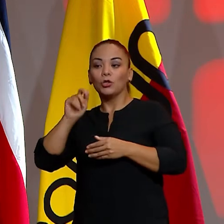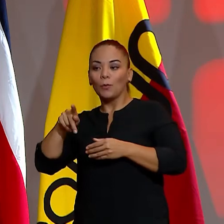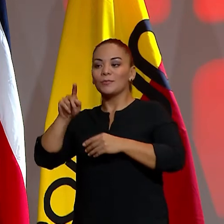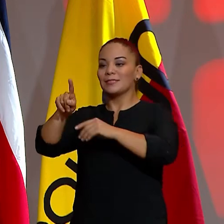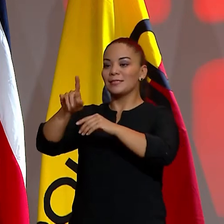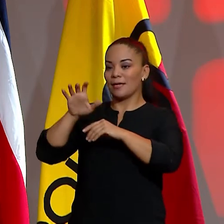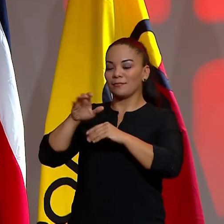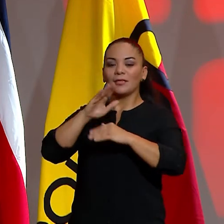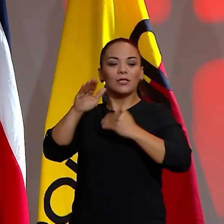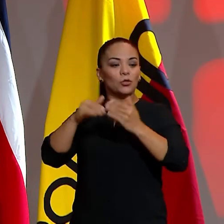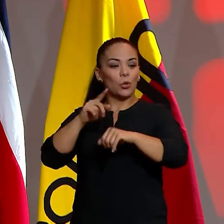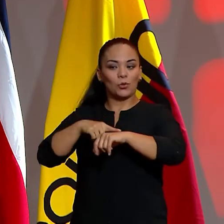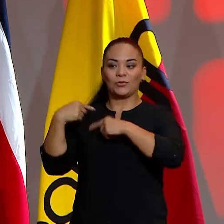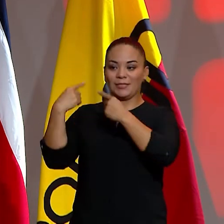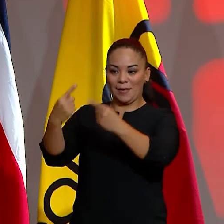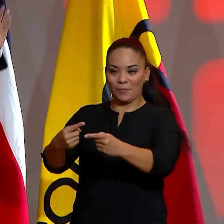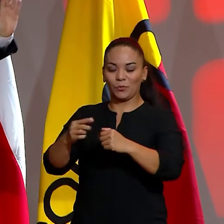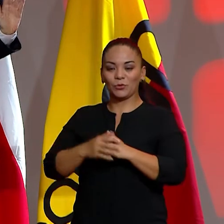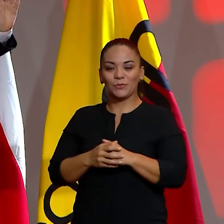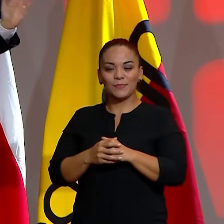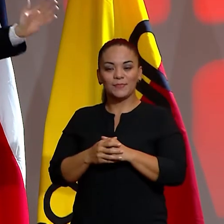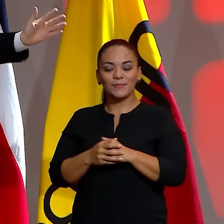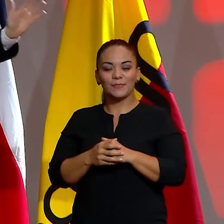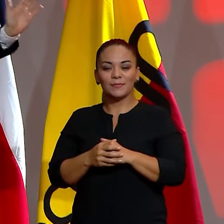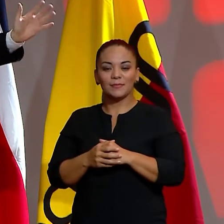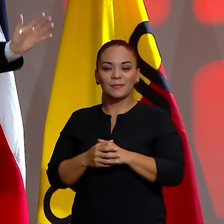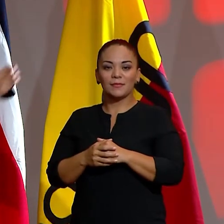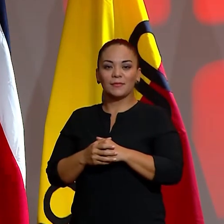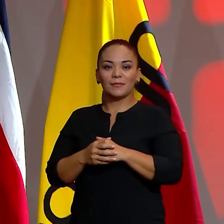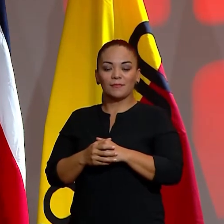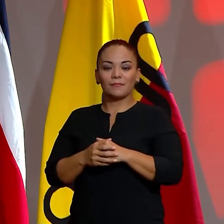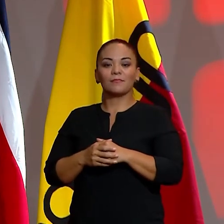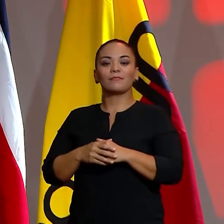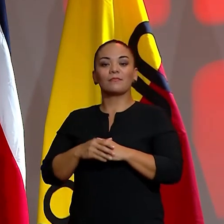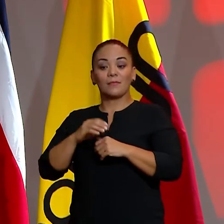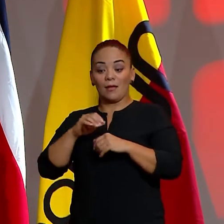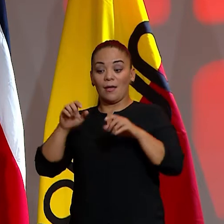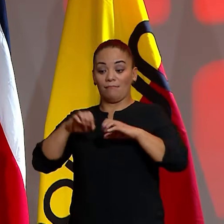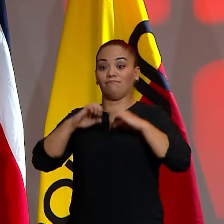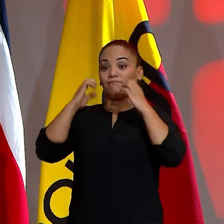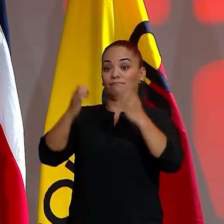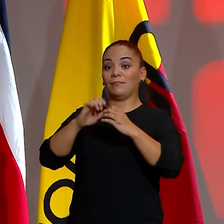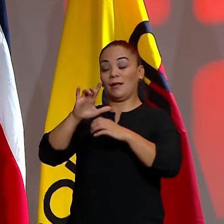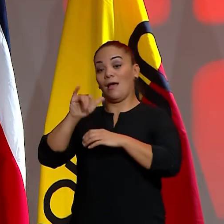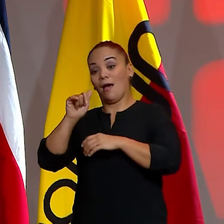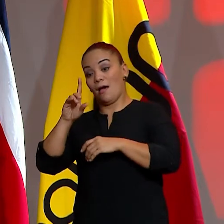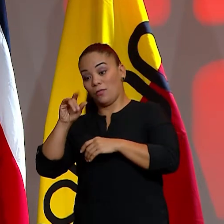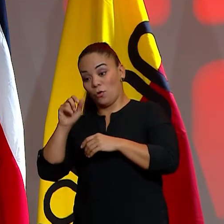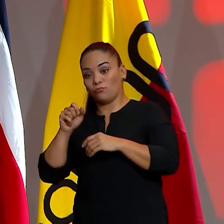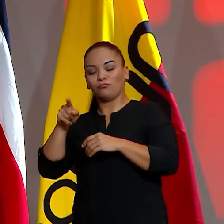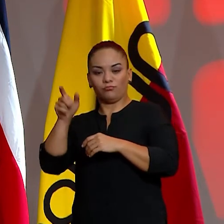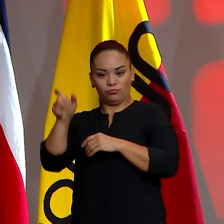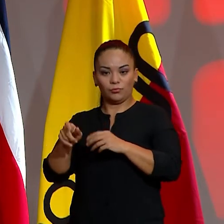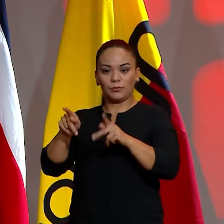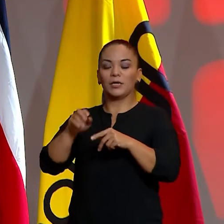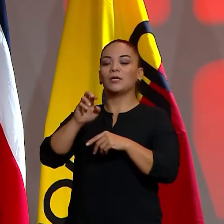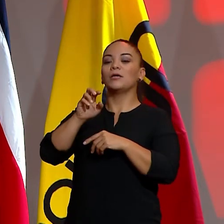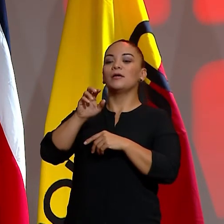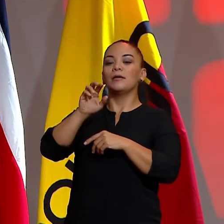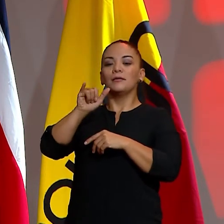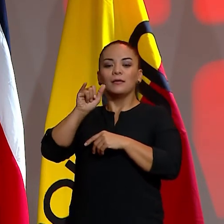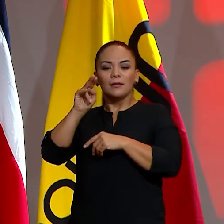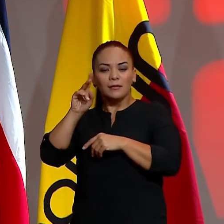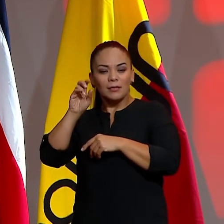de todos los tiempos, entre un extremo, el águil Rosabal Cordero y el goleador histórico Jendry Ruiz González.